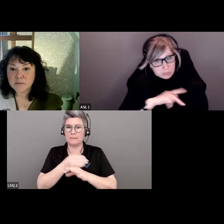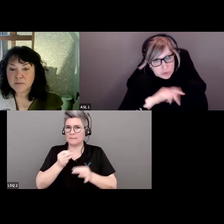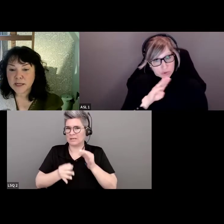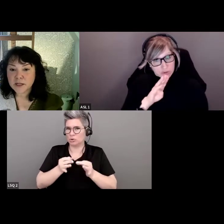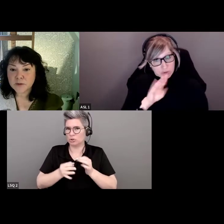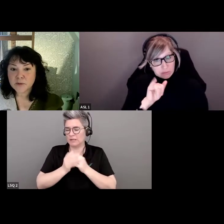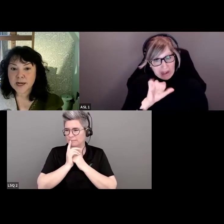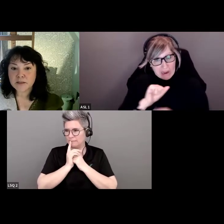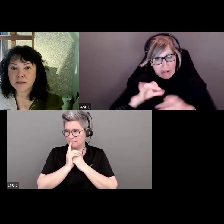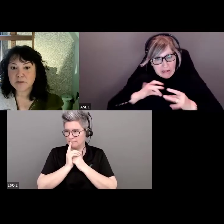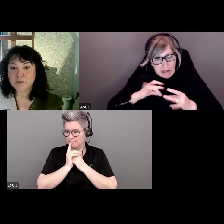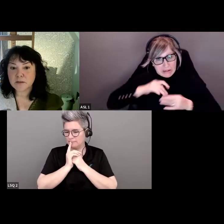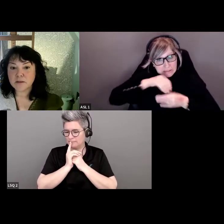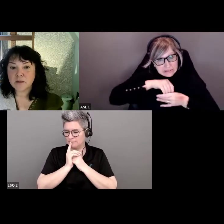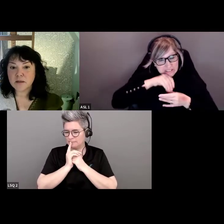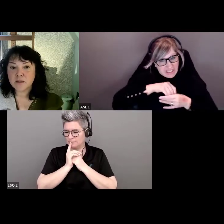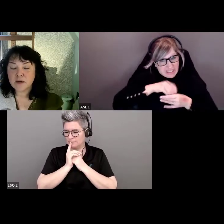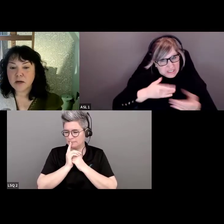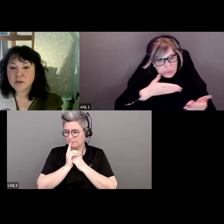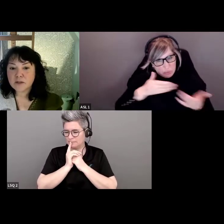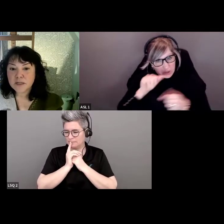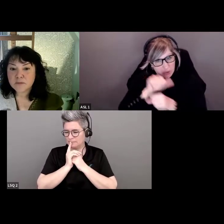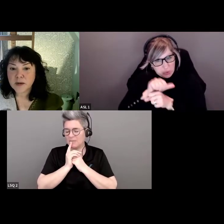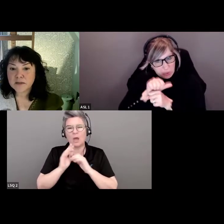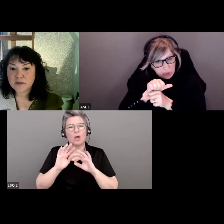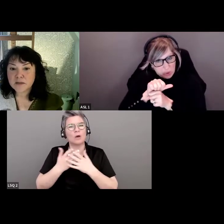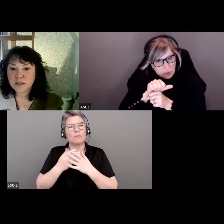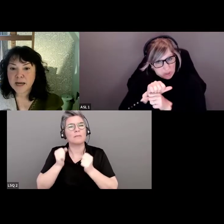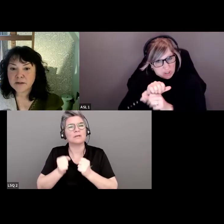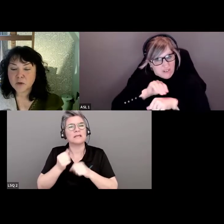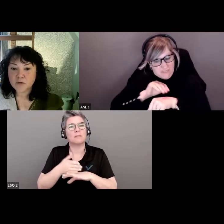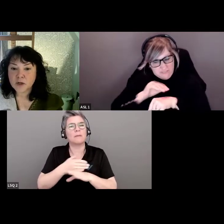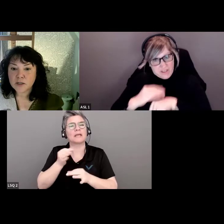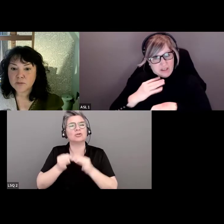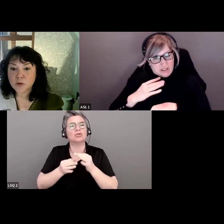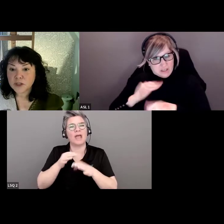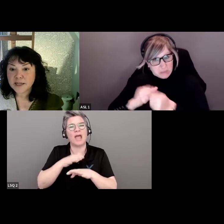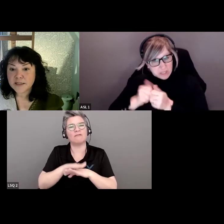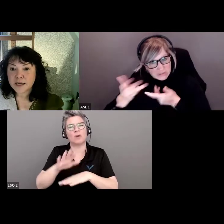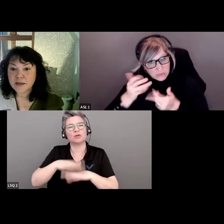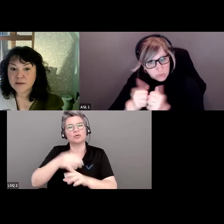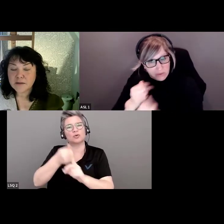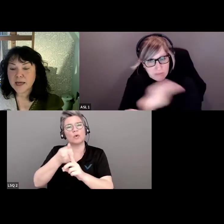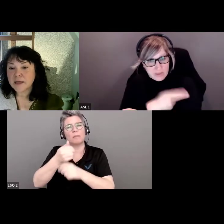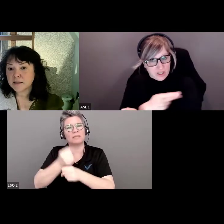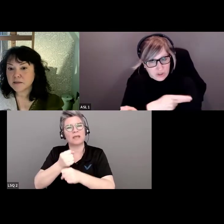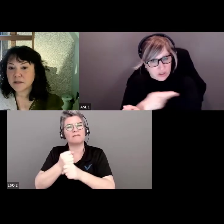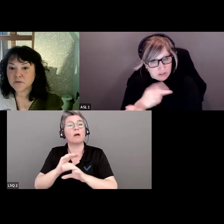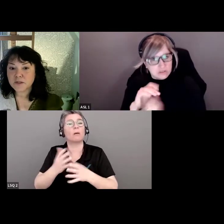influencent votre façon d'exercer votre travail.